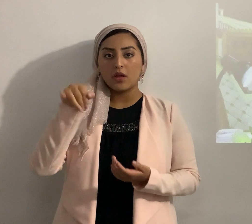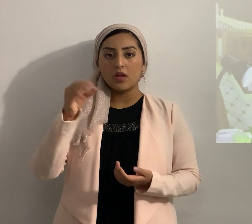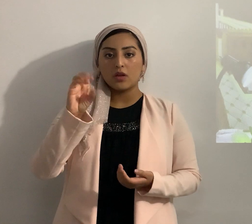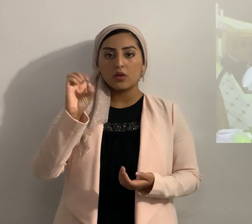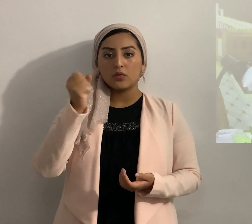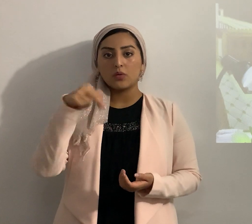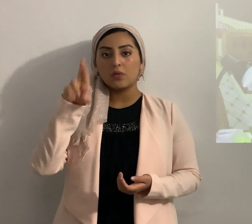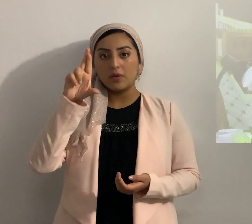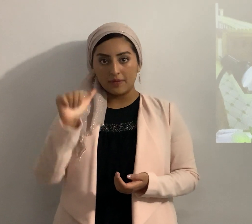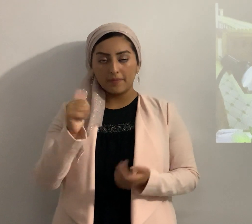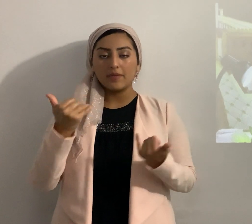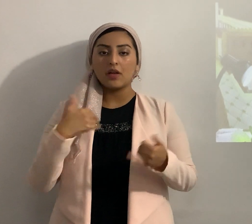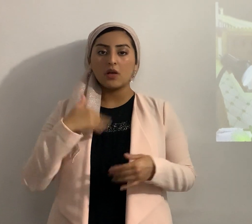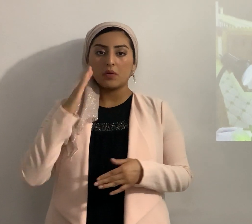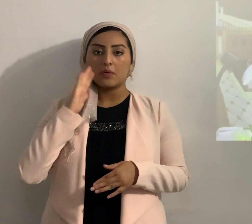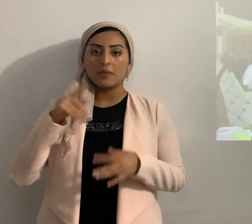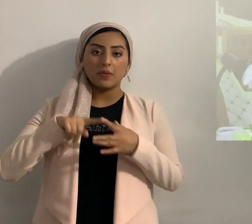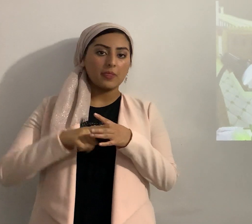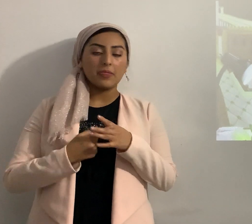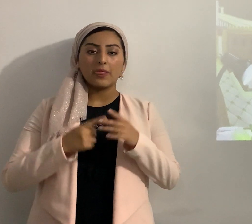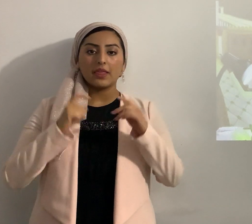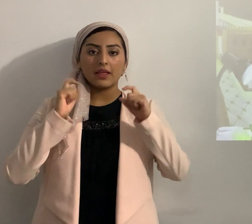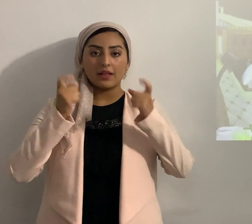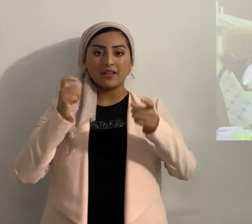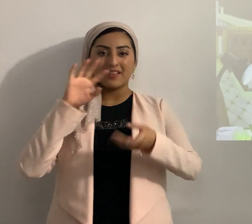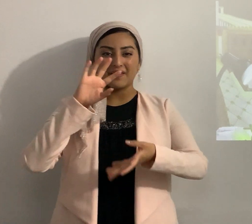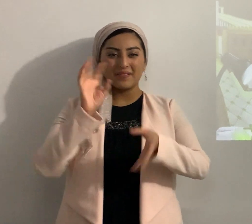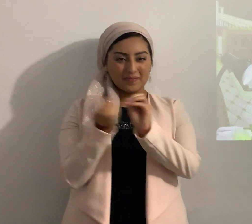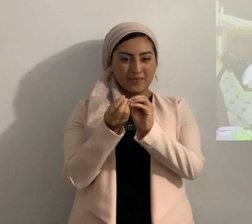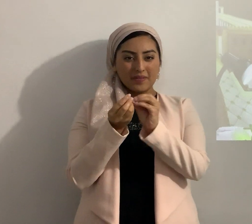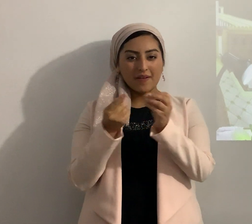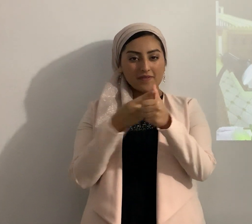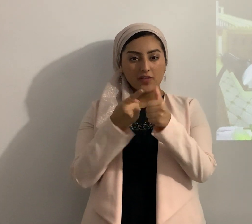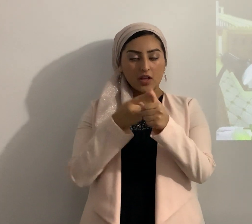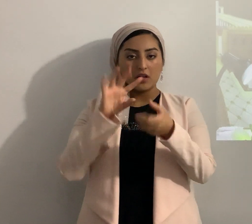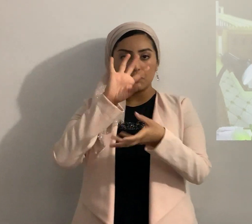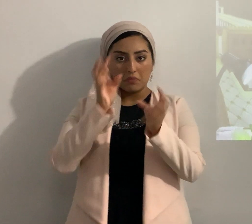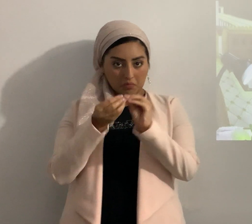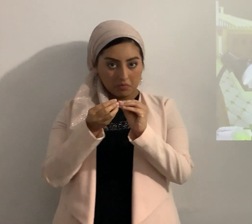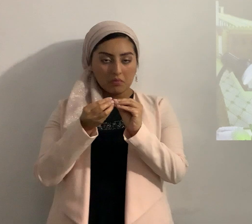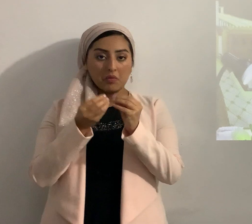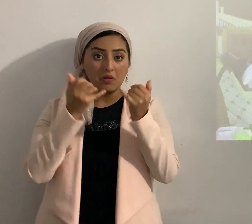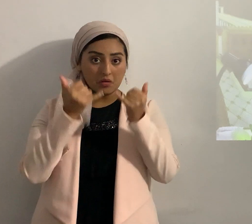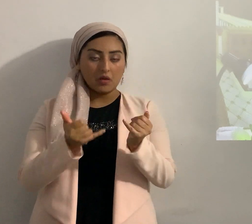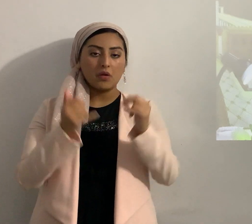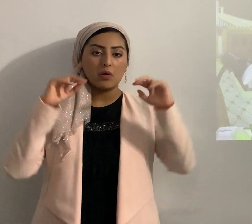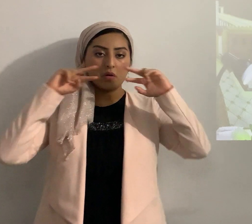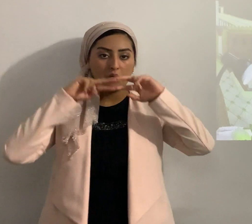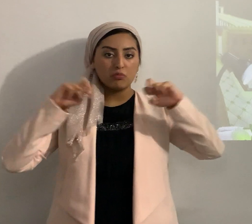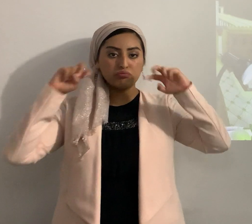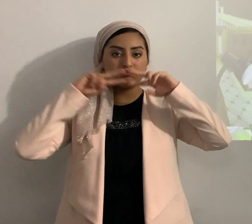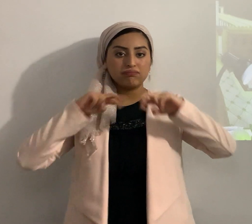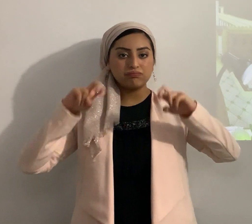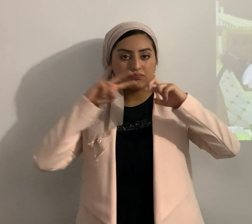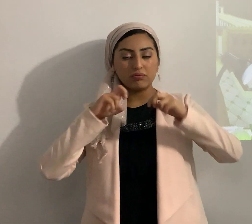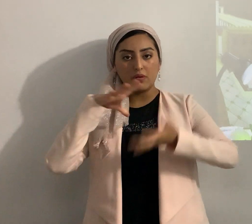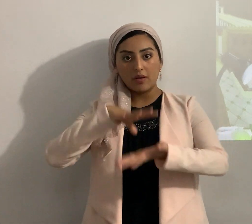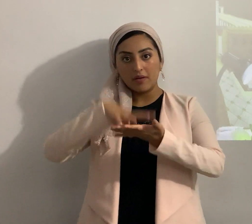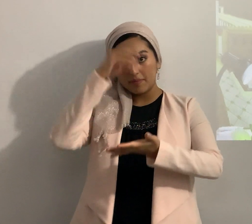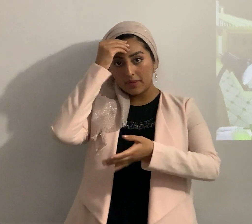voy a empezar a darles un bosquejo, un resumen y ahorita analizamos, vamos a aprender muchas cosas el día de